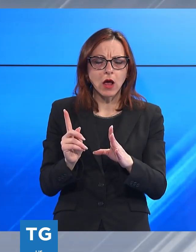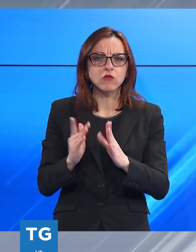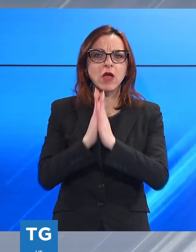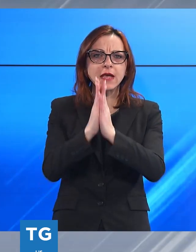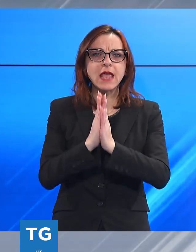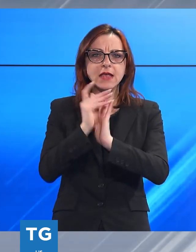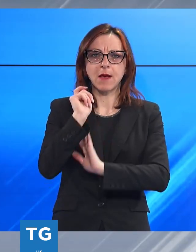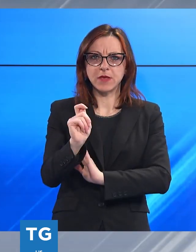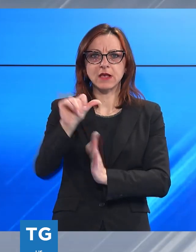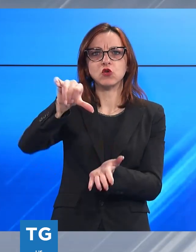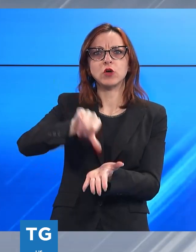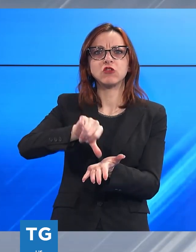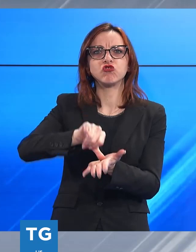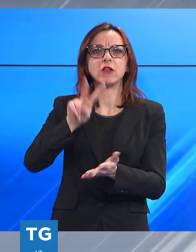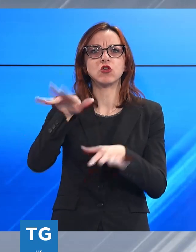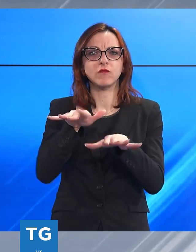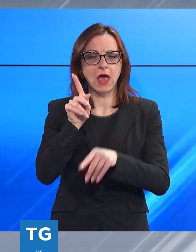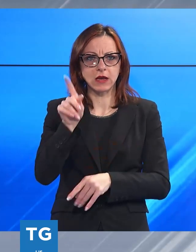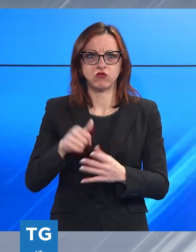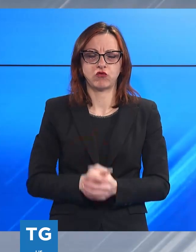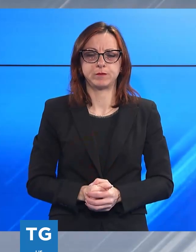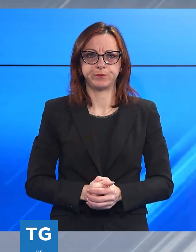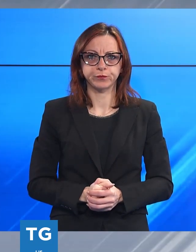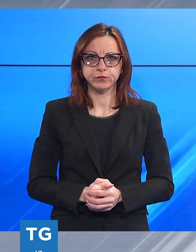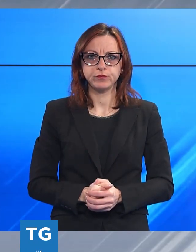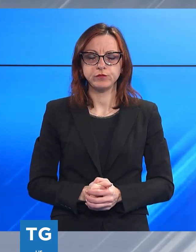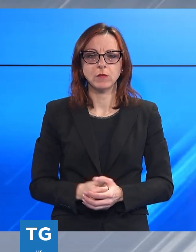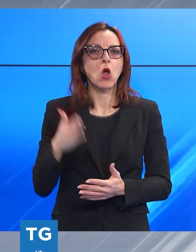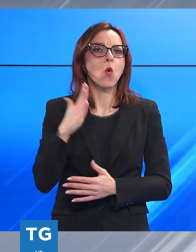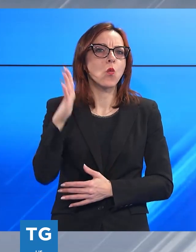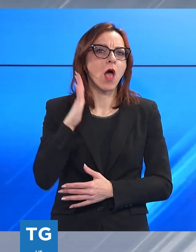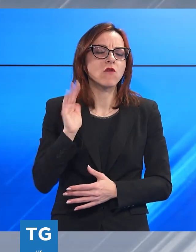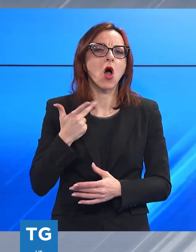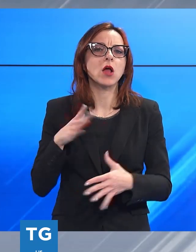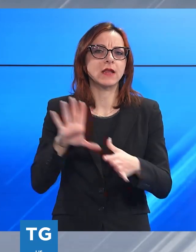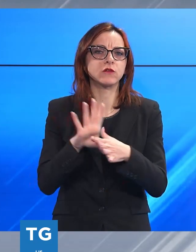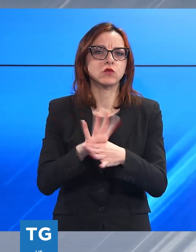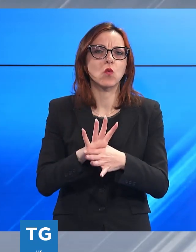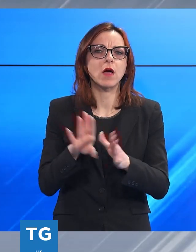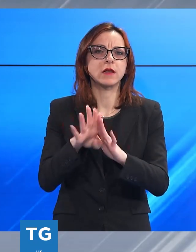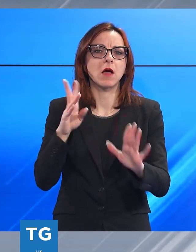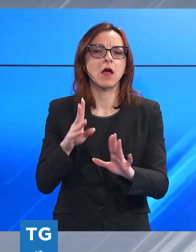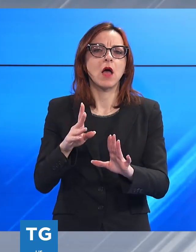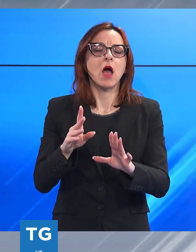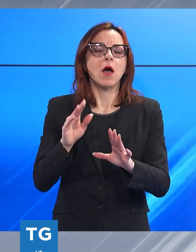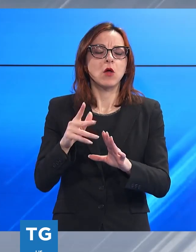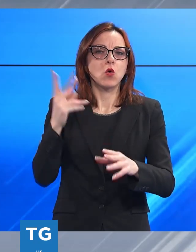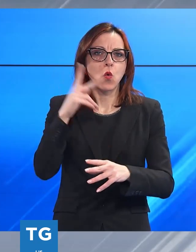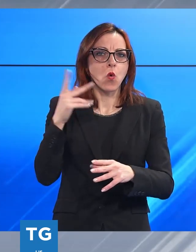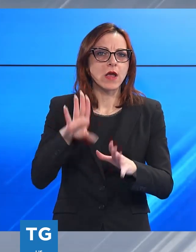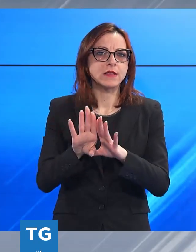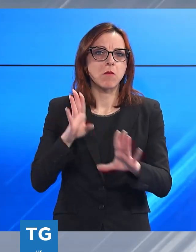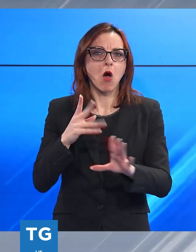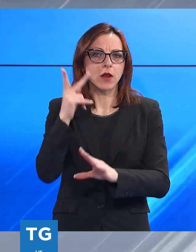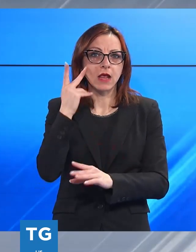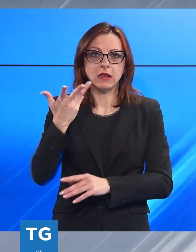C'era una volta il Porta Elisa, non un granché ruolino di marcia dei rossoneri davanti al loro pubblico, ma domenica prossima ha vietato sbagliare